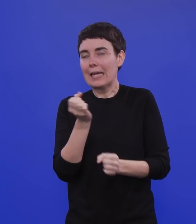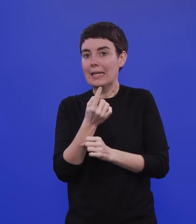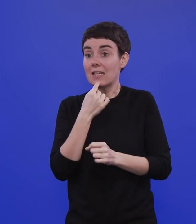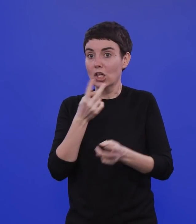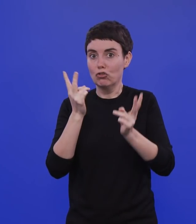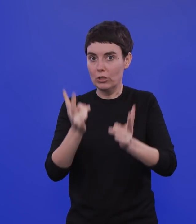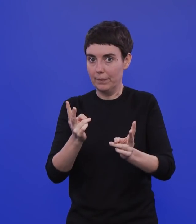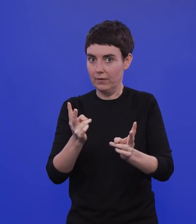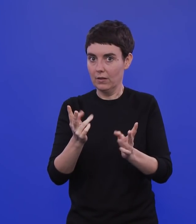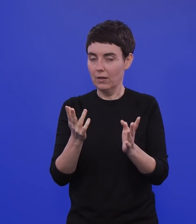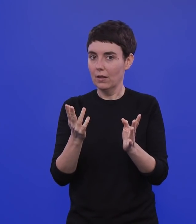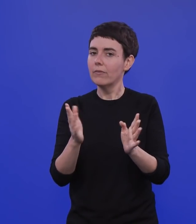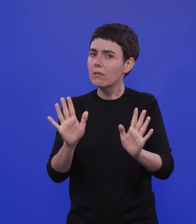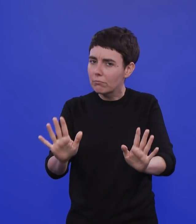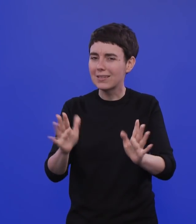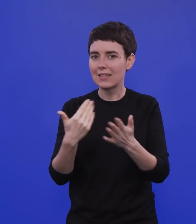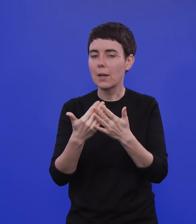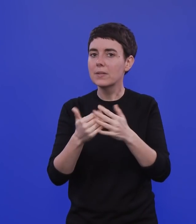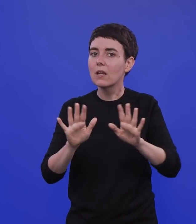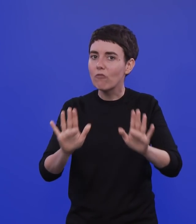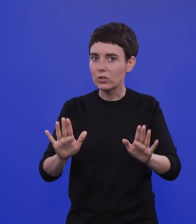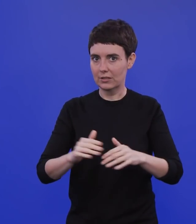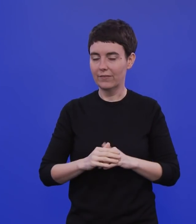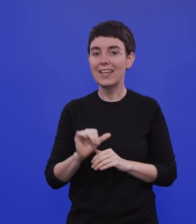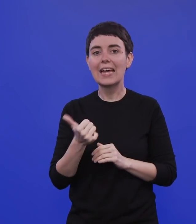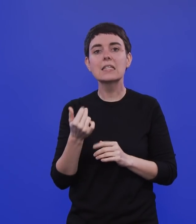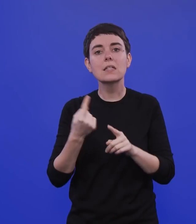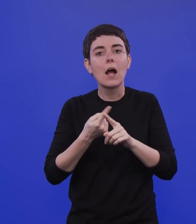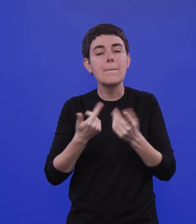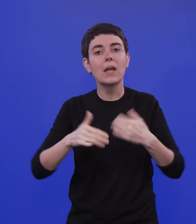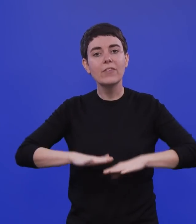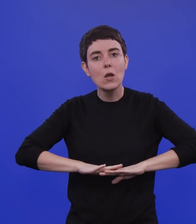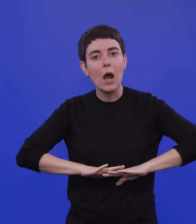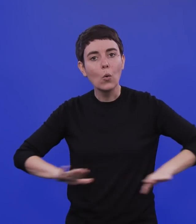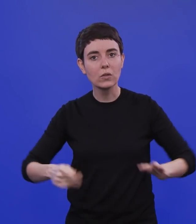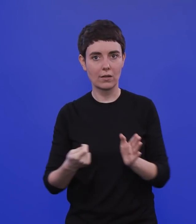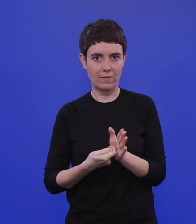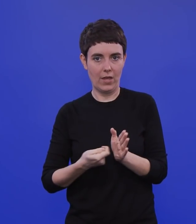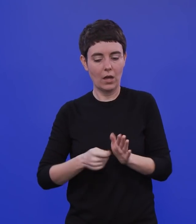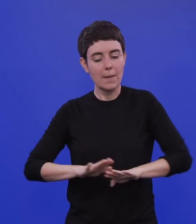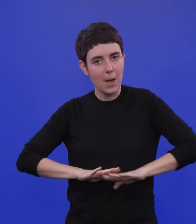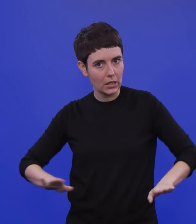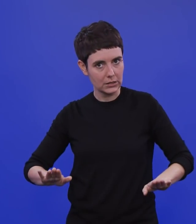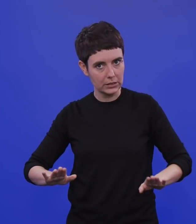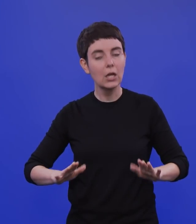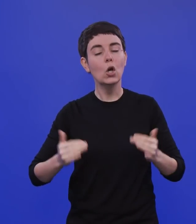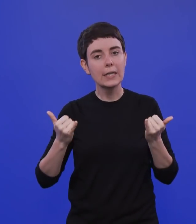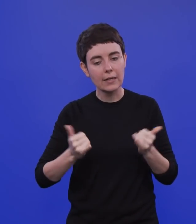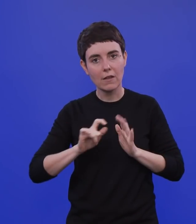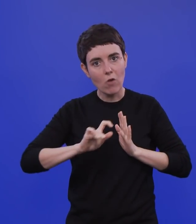sondern man sollte sagen, die erste Zahl, die man hat, ist jetzt der Ausgangswert. Und jetzt beobachtet man von Woche zu Woche, wie sich das entwickelt. Und da ist es